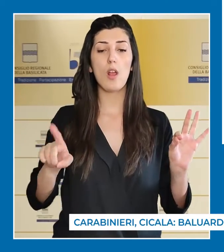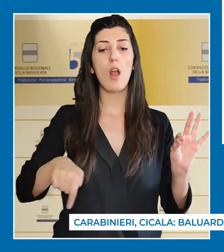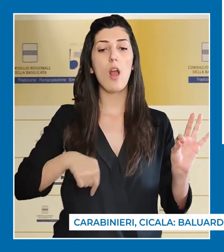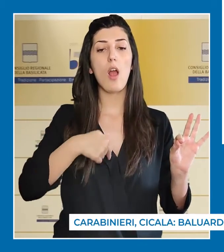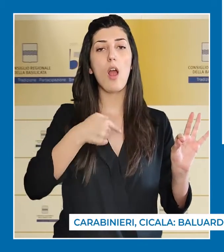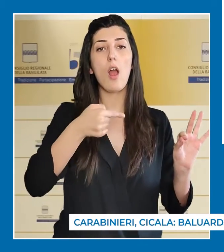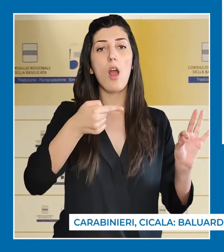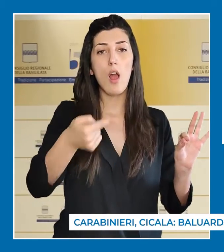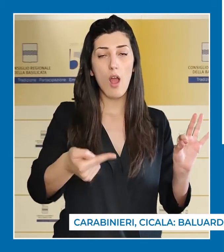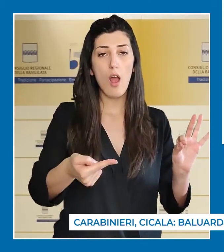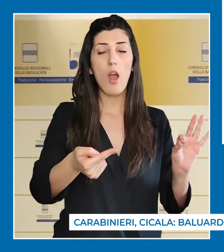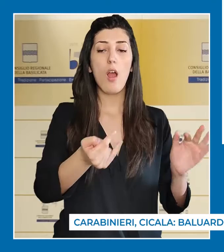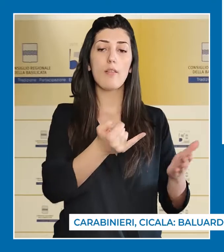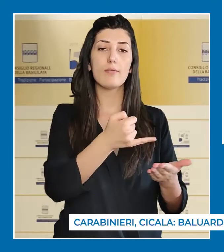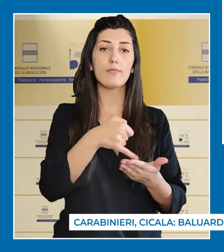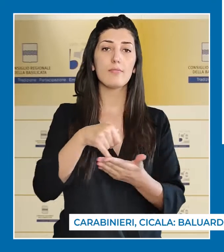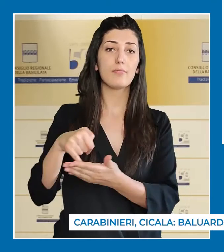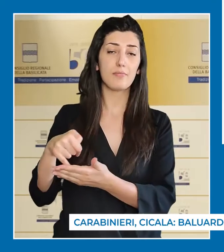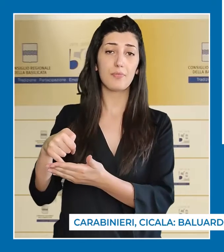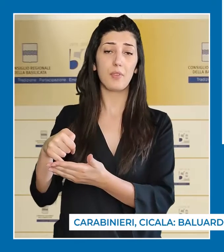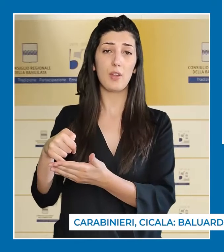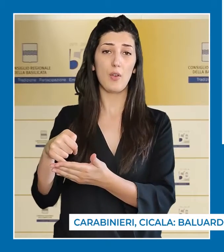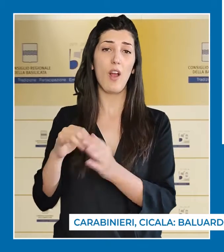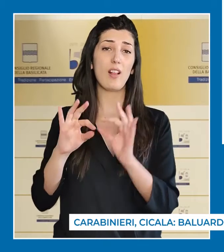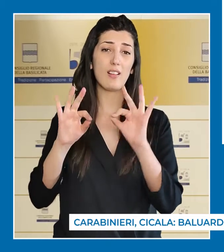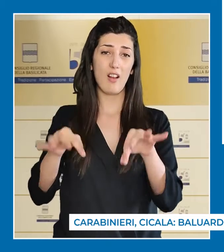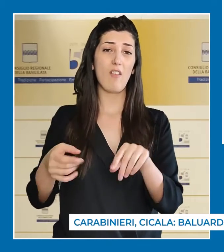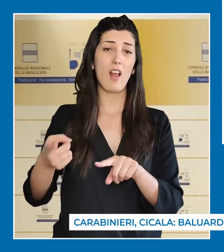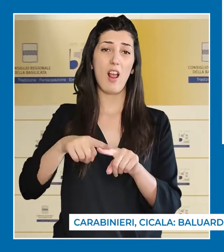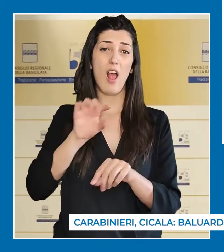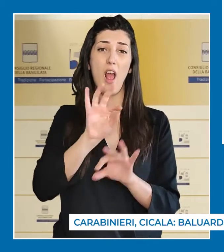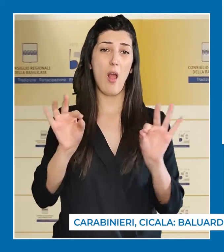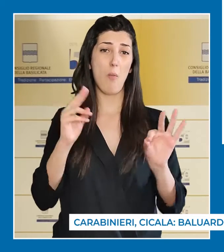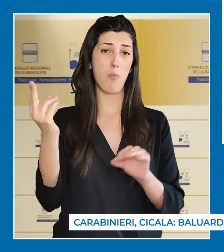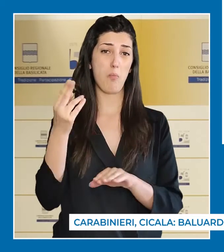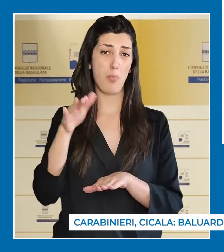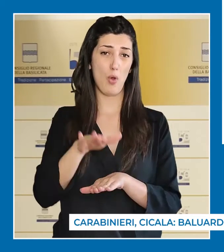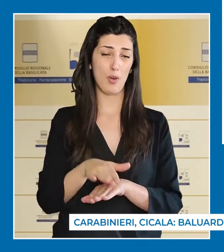sino al sacrificio più grande, quello della vita.